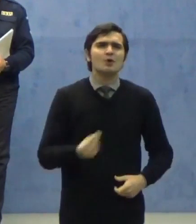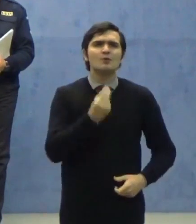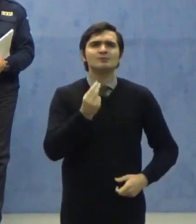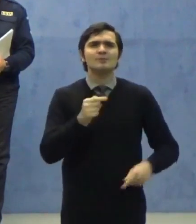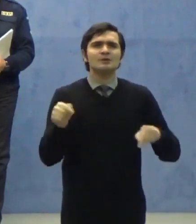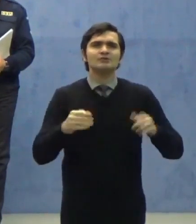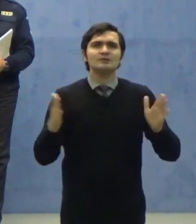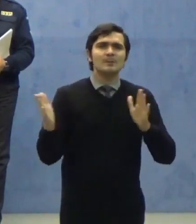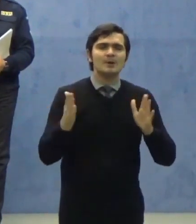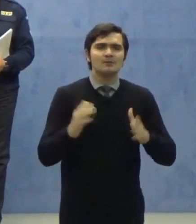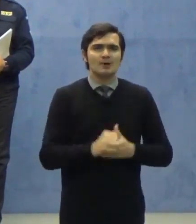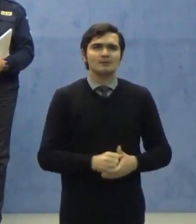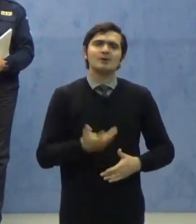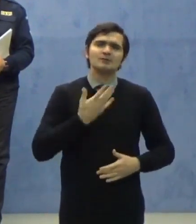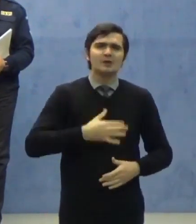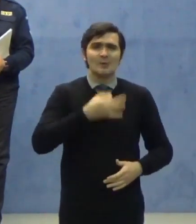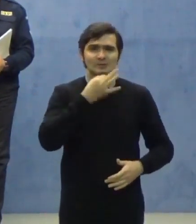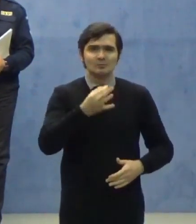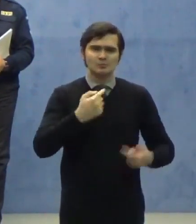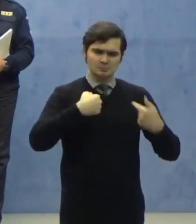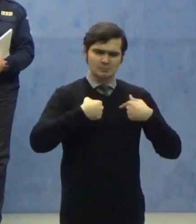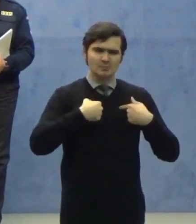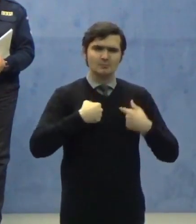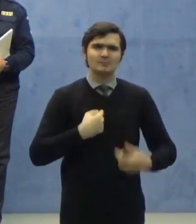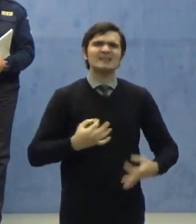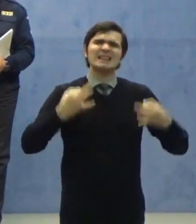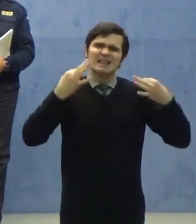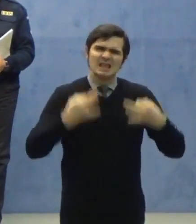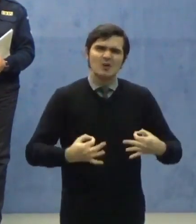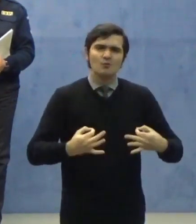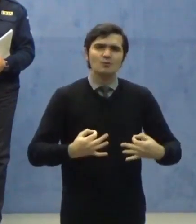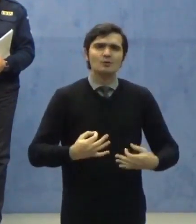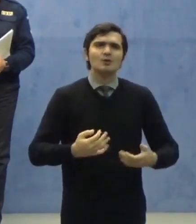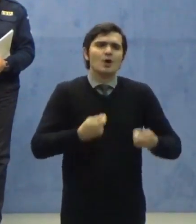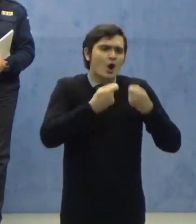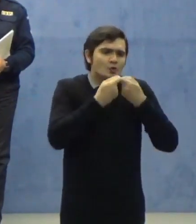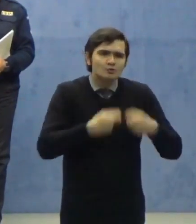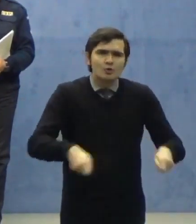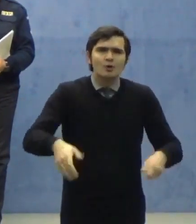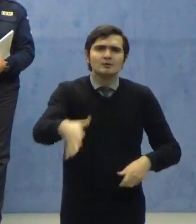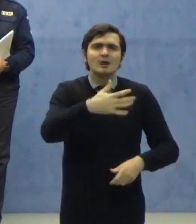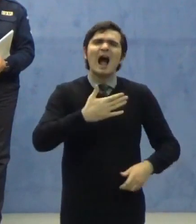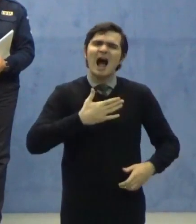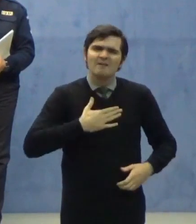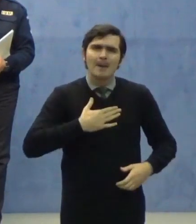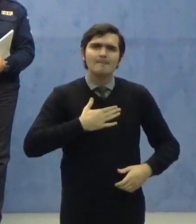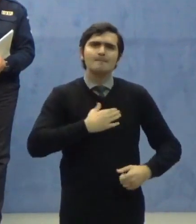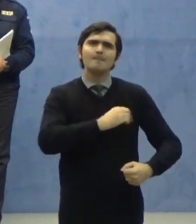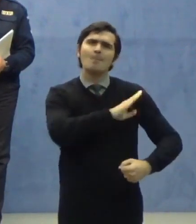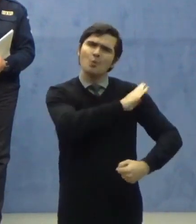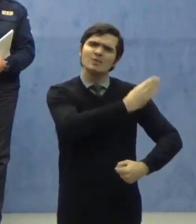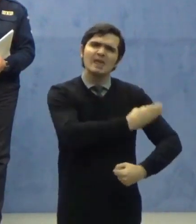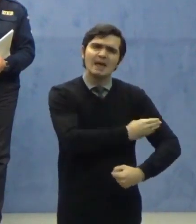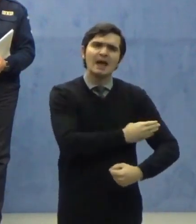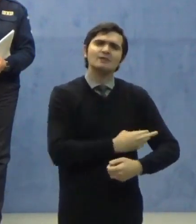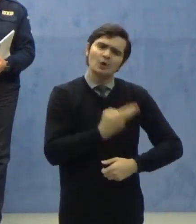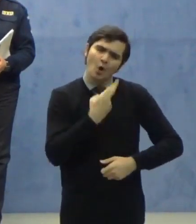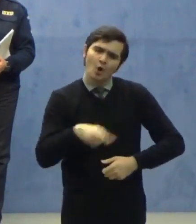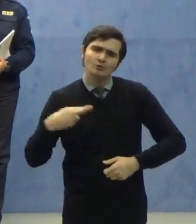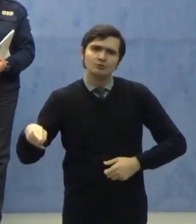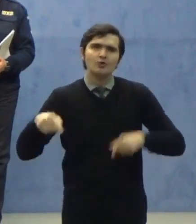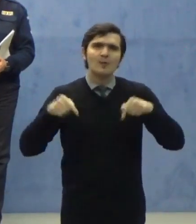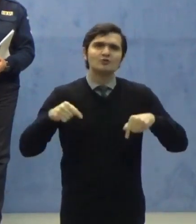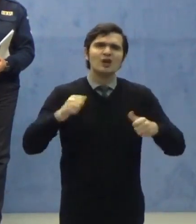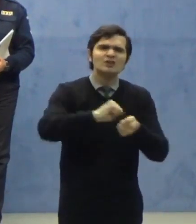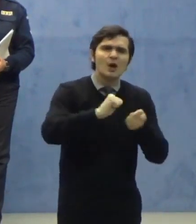Și să vă spun că sunt sigur că avem toți puterea de a continua această luptă până când o